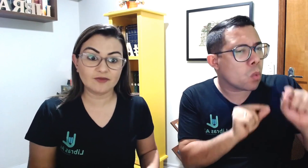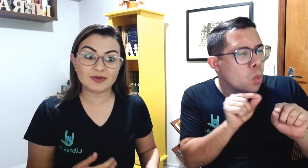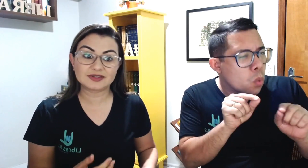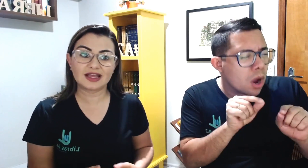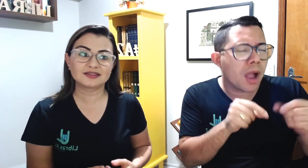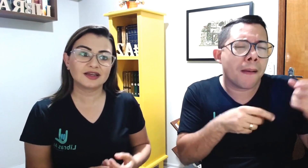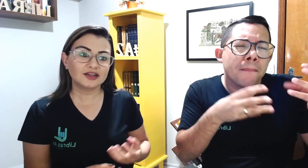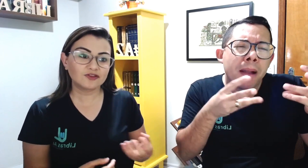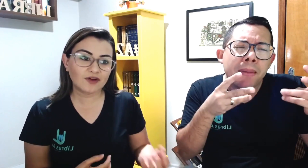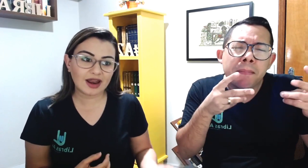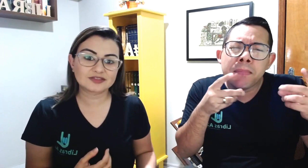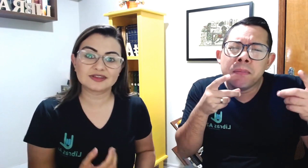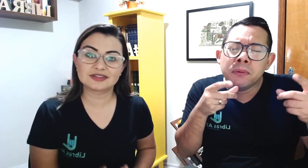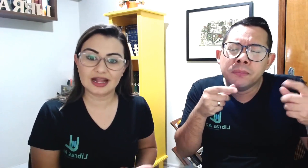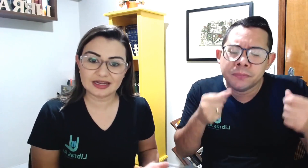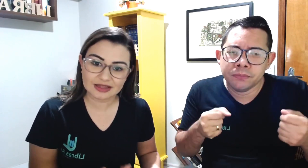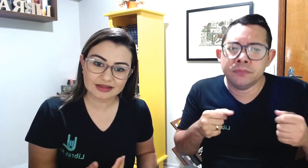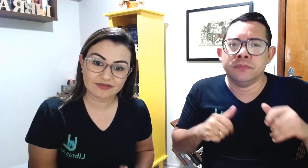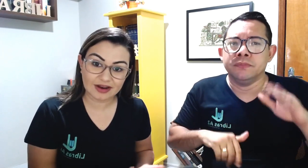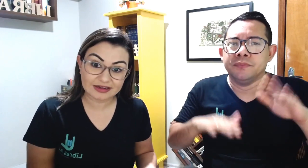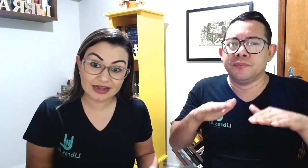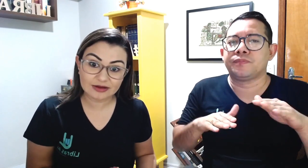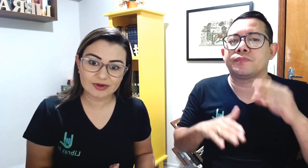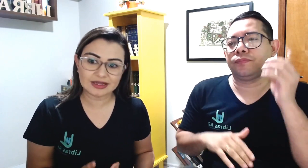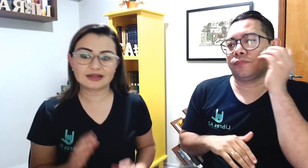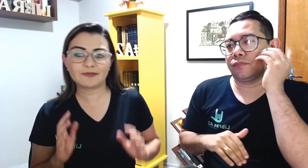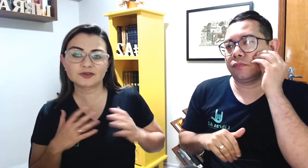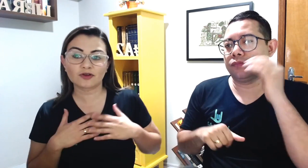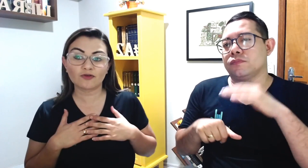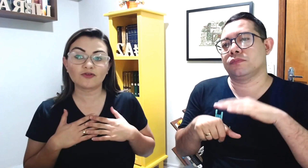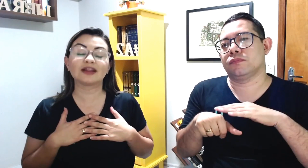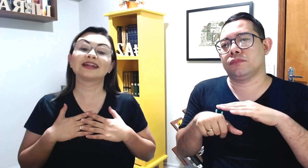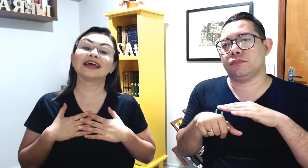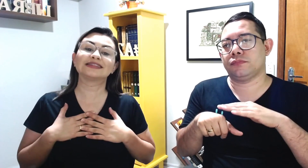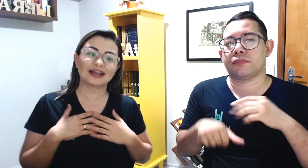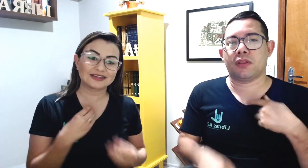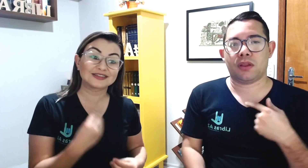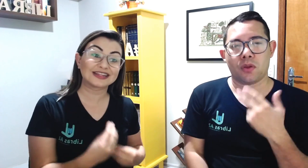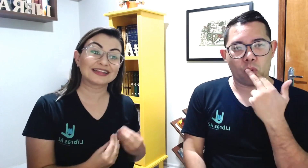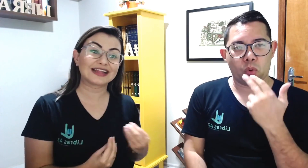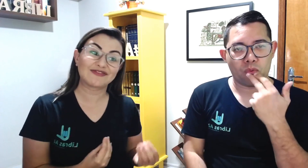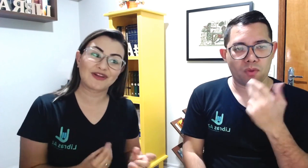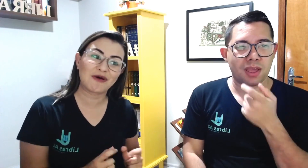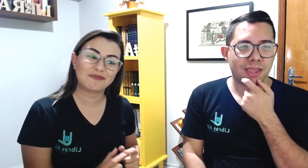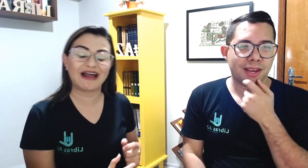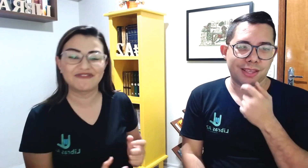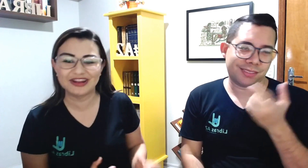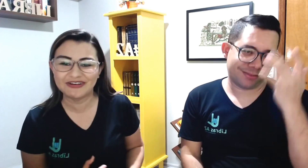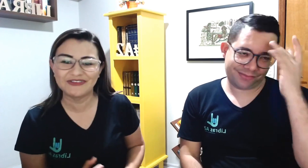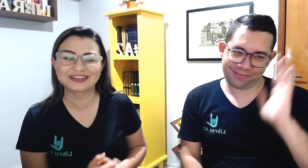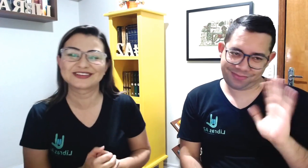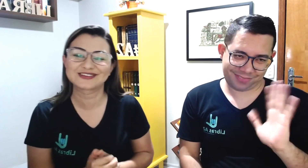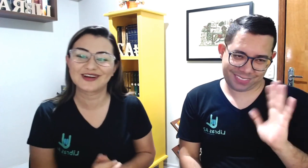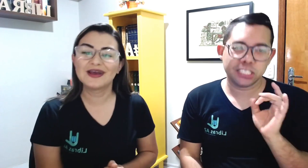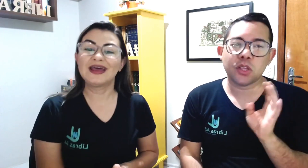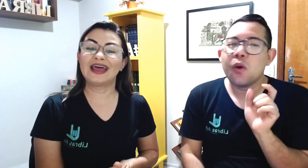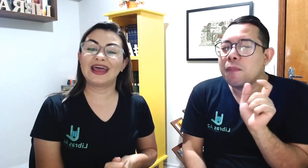teve paciência de falar, vezes, tentar falar na língua dele, tá, a pessoa não fala inglês, tá, às tentar falar uma palavrinha ou outra só, é,